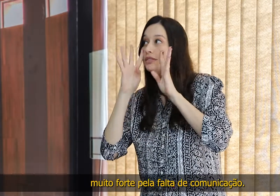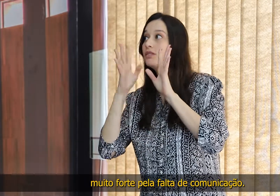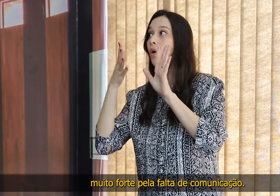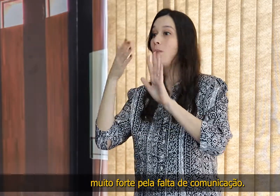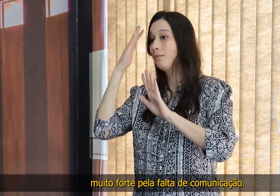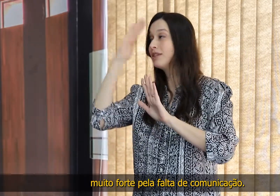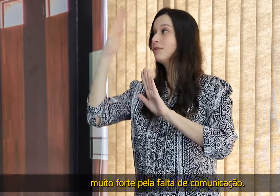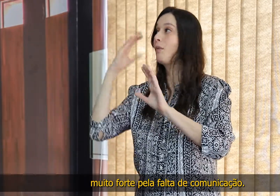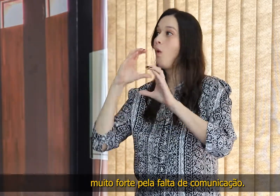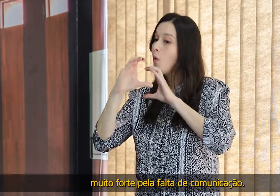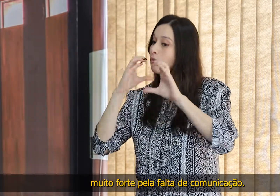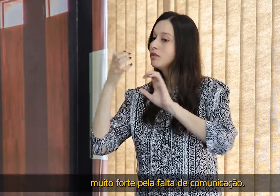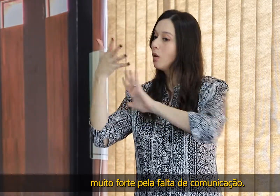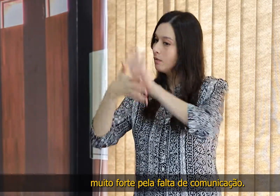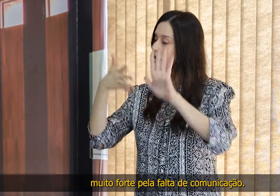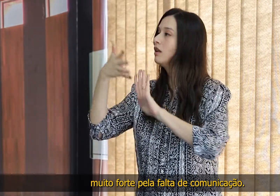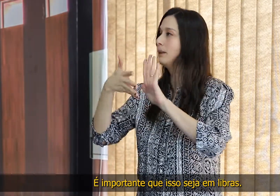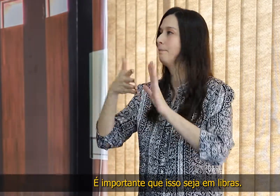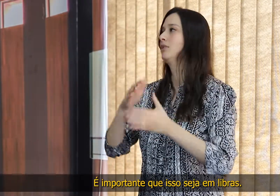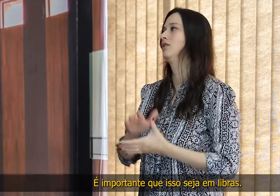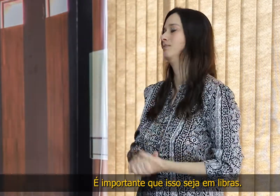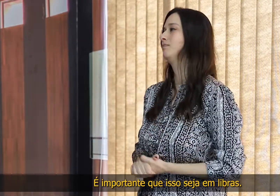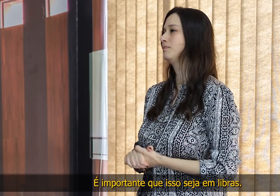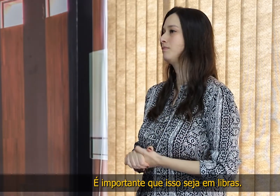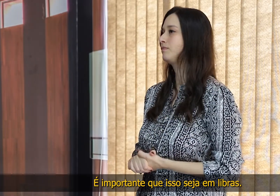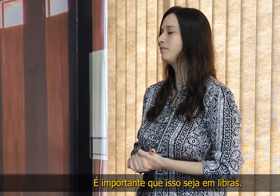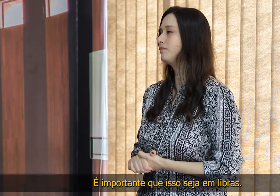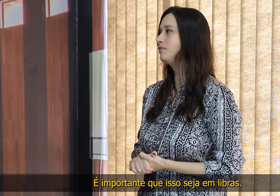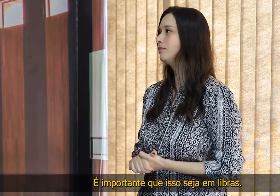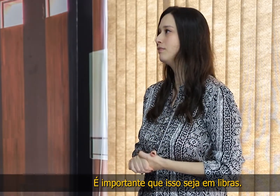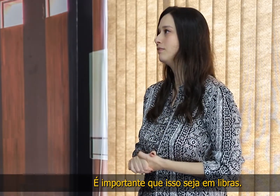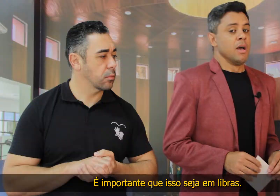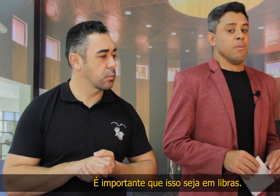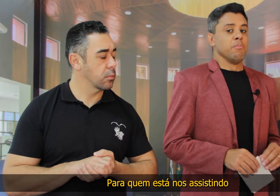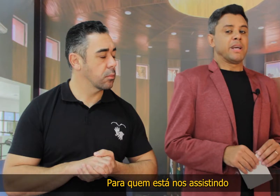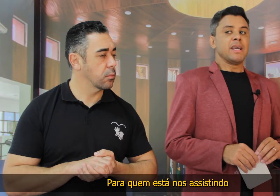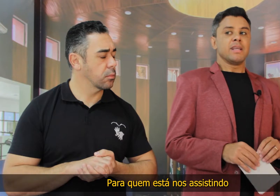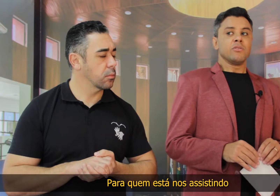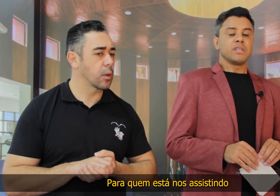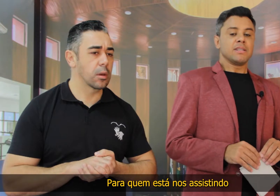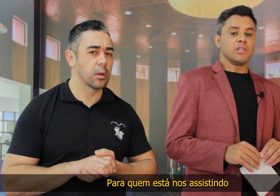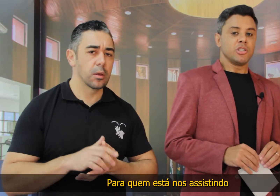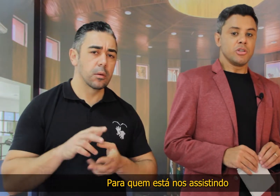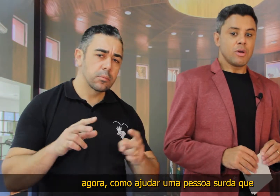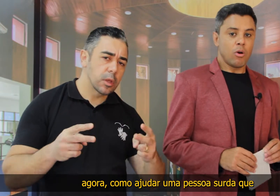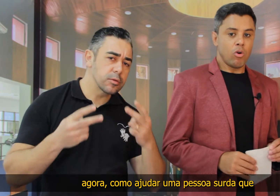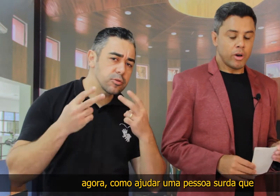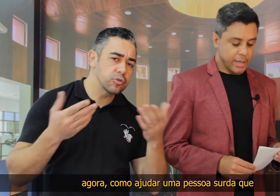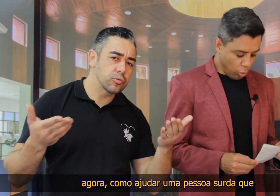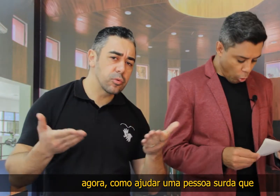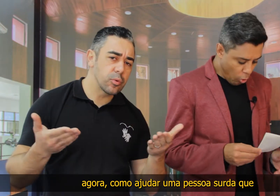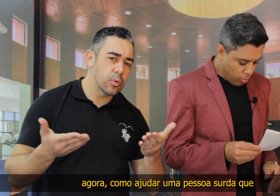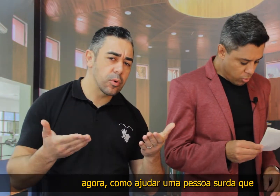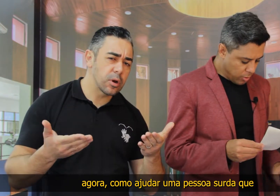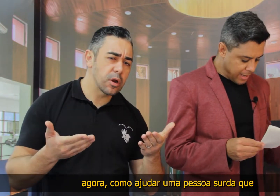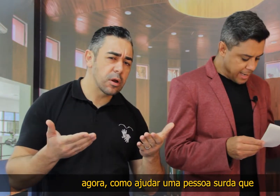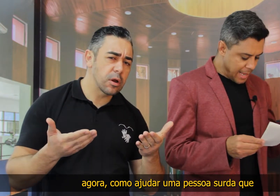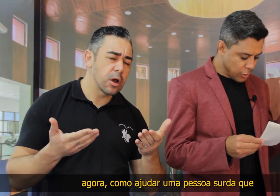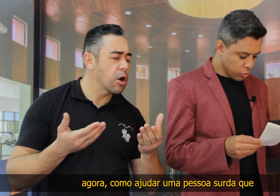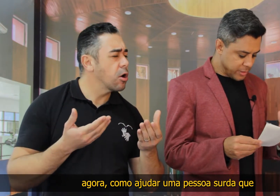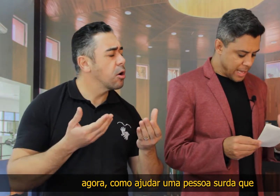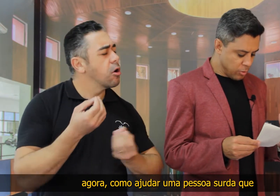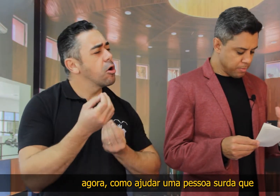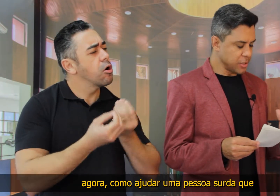suicídio muito forte pela falta de comunicação. E é importante que isso seja em Libras. Para quem está nos assistindo agora, como